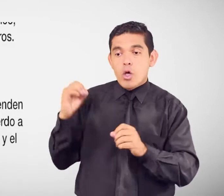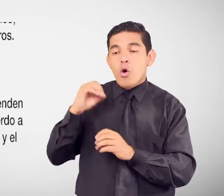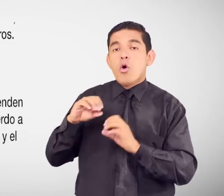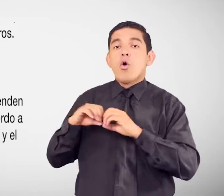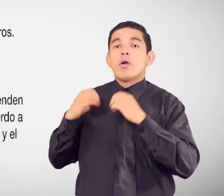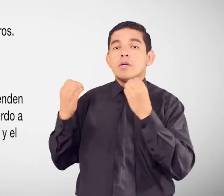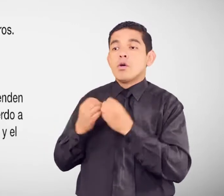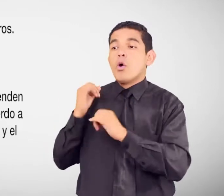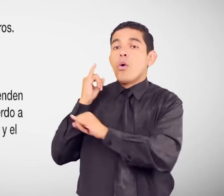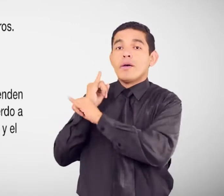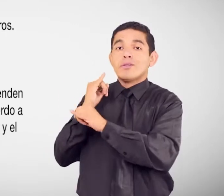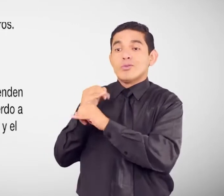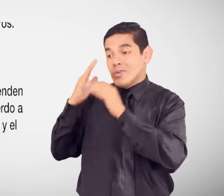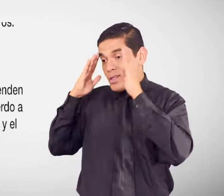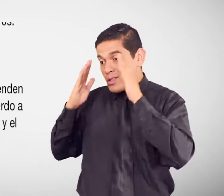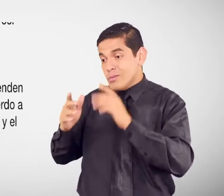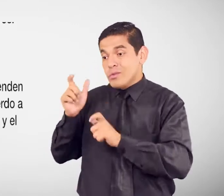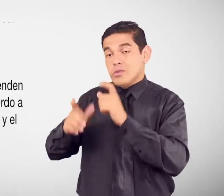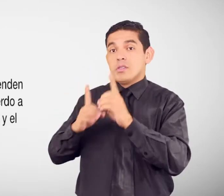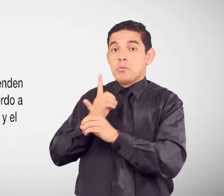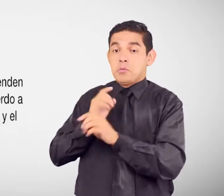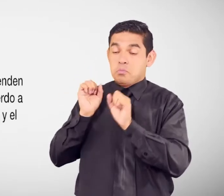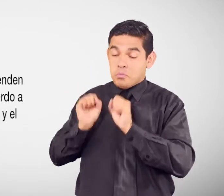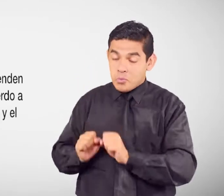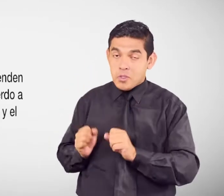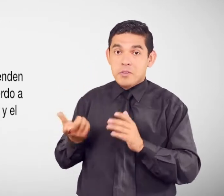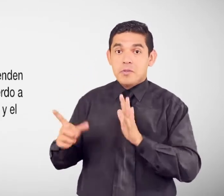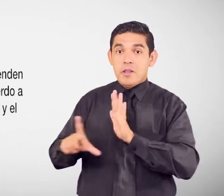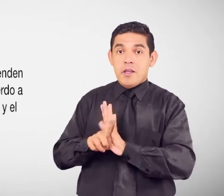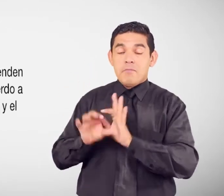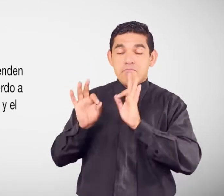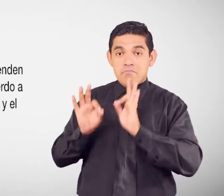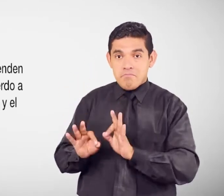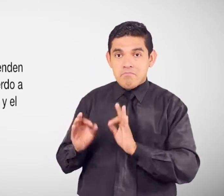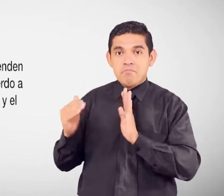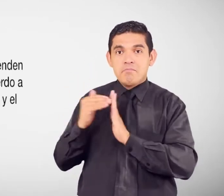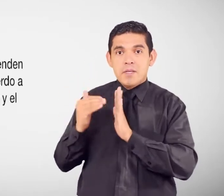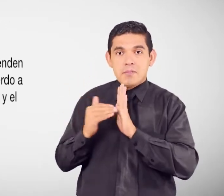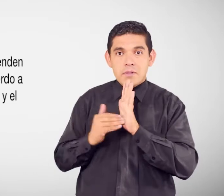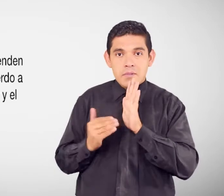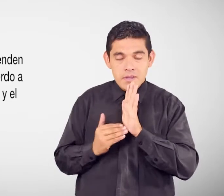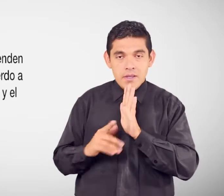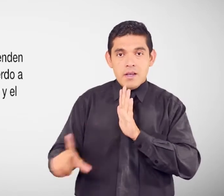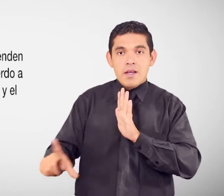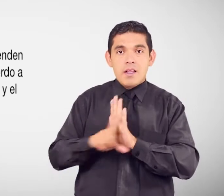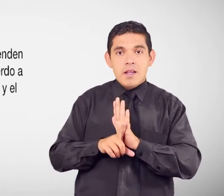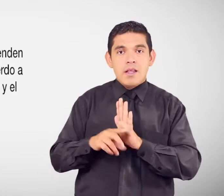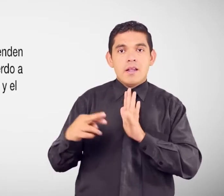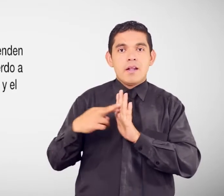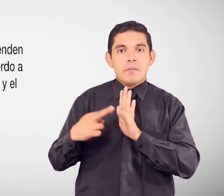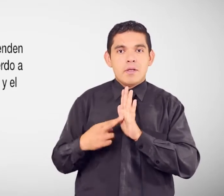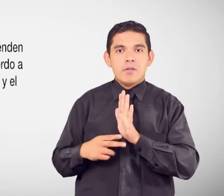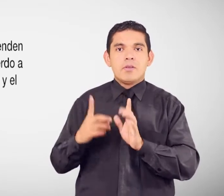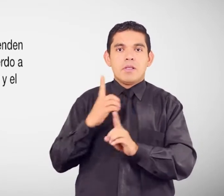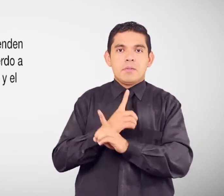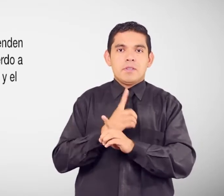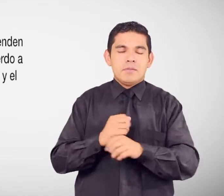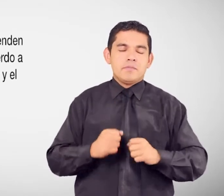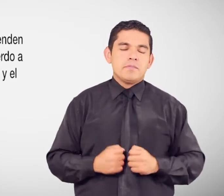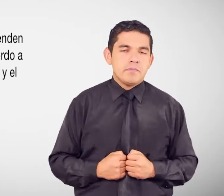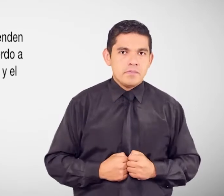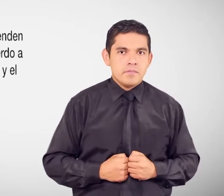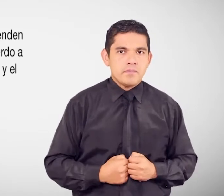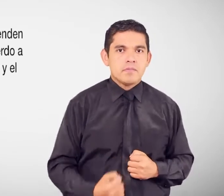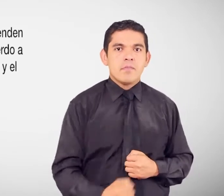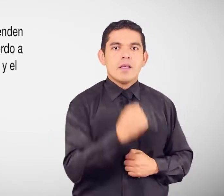personas Con discapacidad De acuerdo A las condiciones Establecidas En la ley Y el reglamento Derechos Y obligaciones